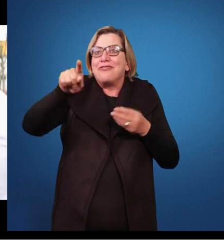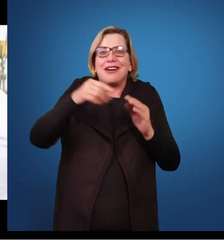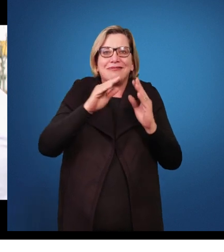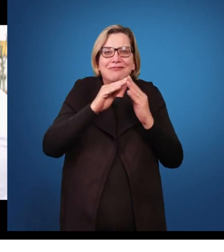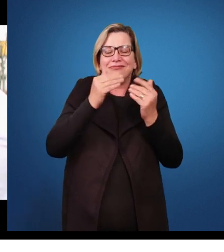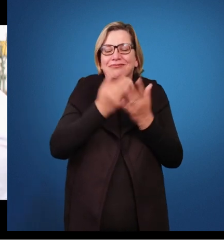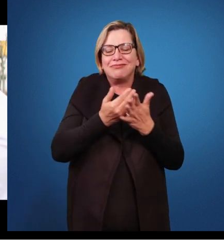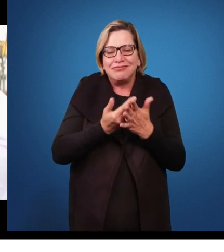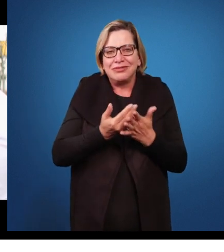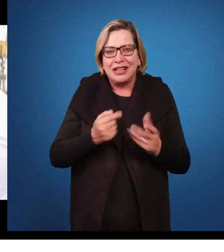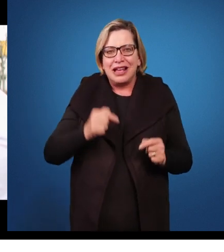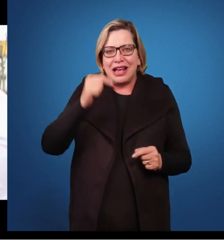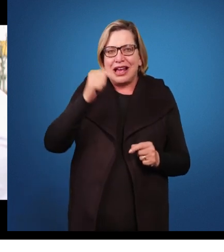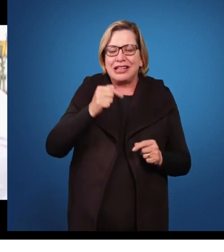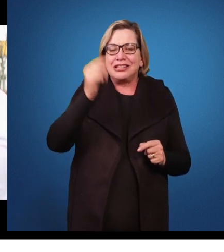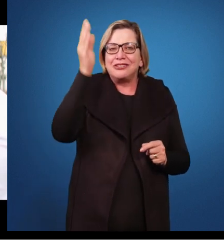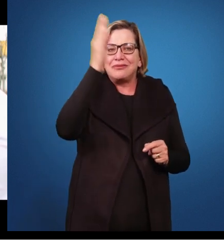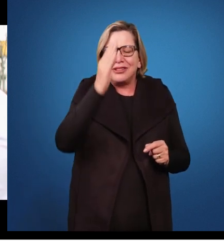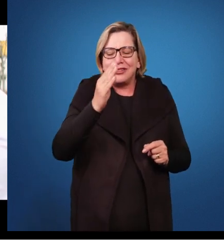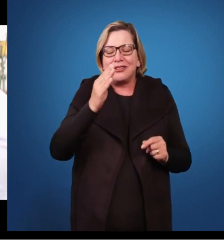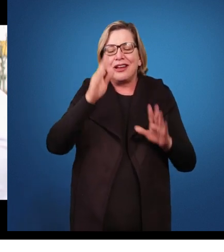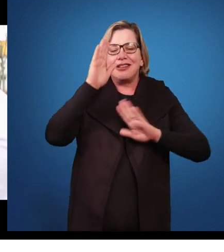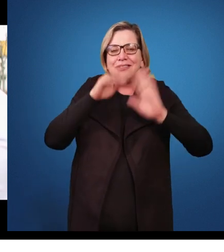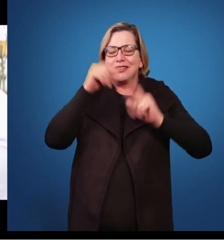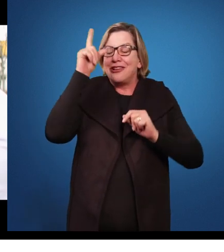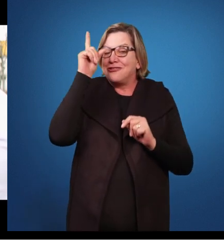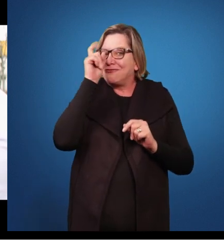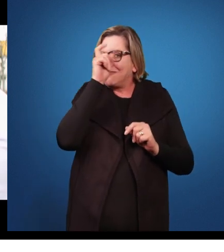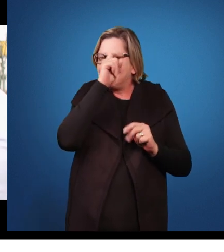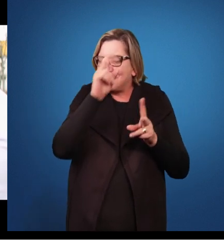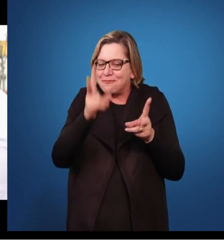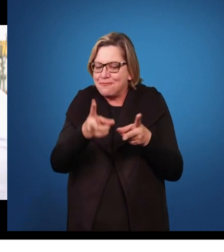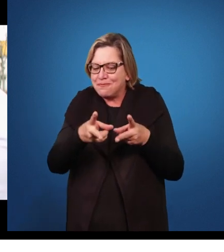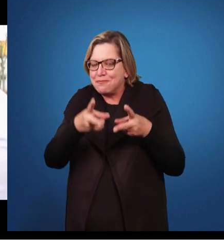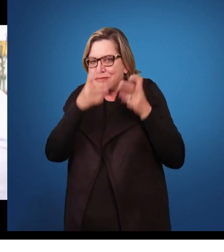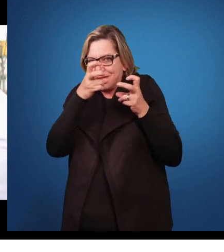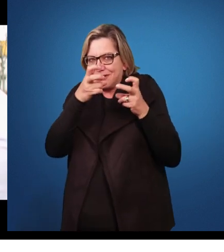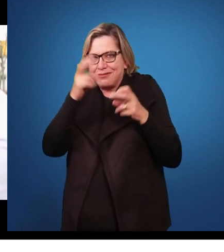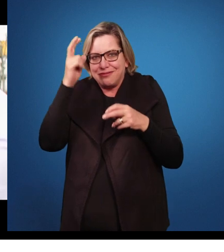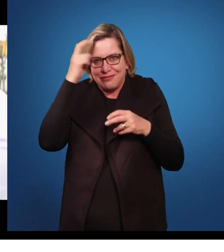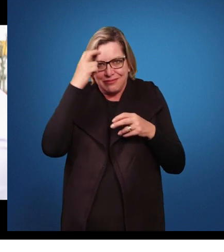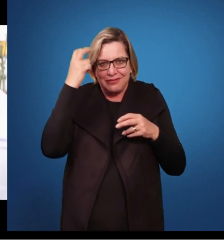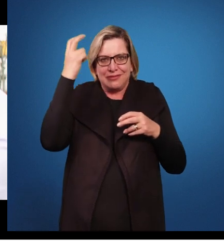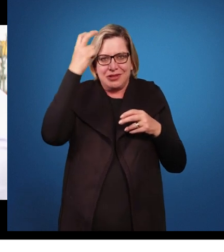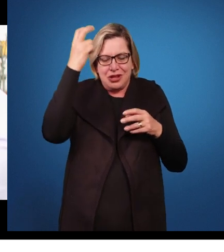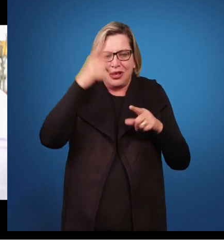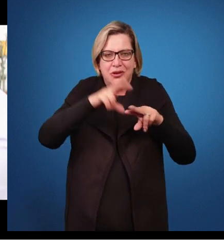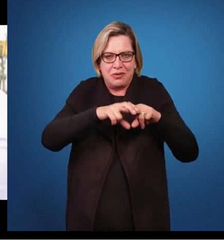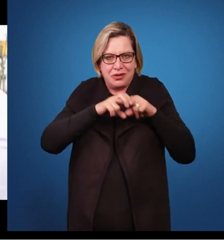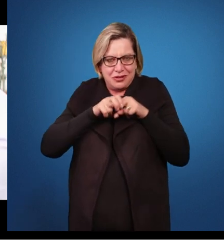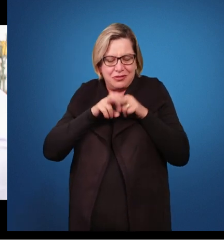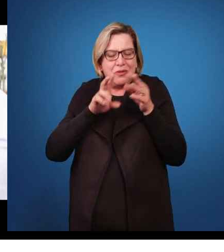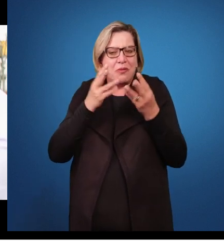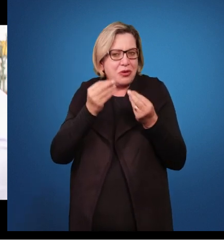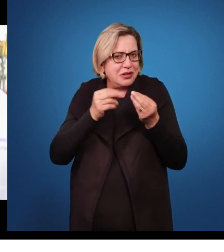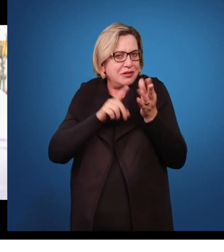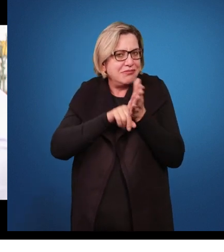problema ainda no Brasil é a identificação, por isso que as pesquisas estão muito em cima desse tema. Por outro lado, também tem a